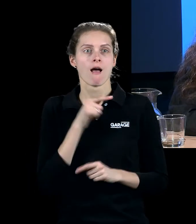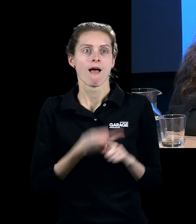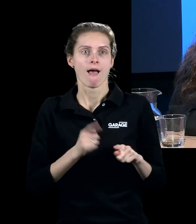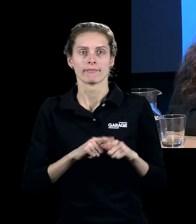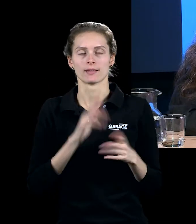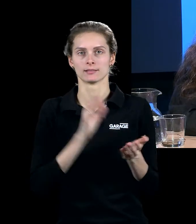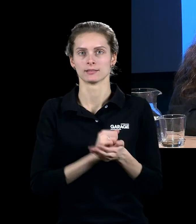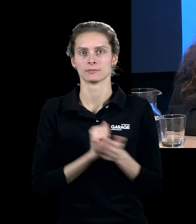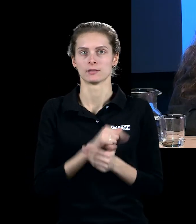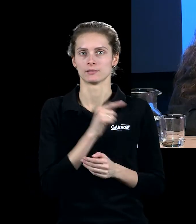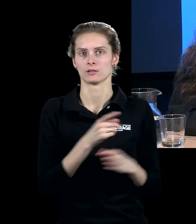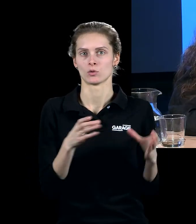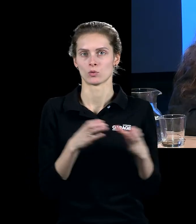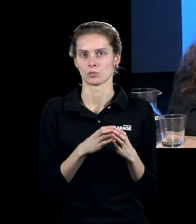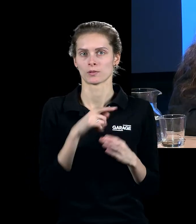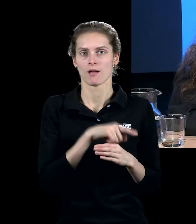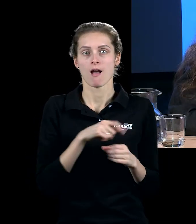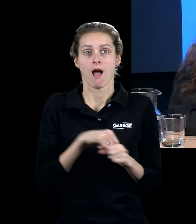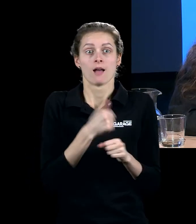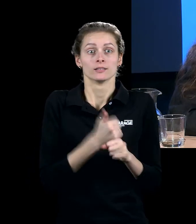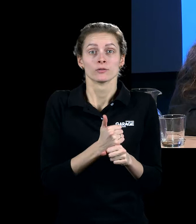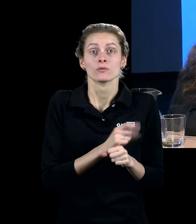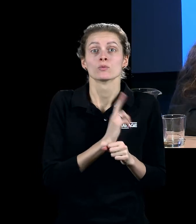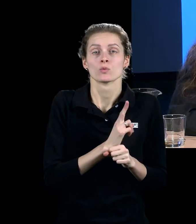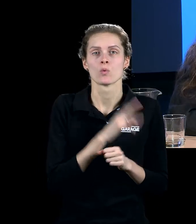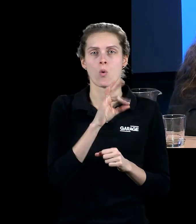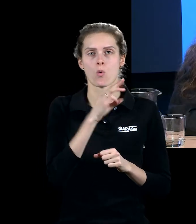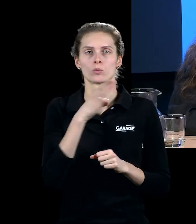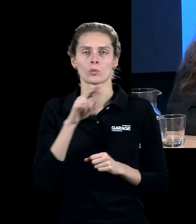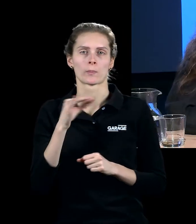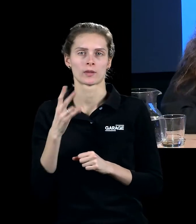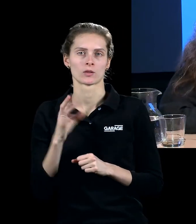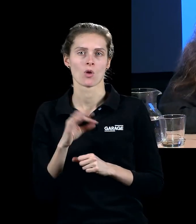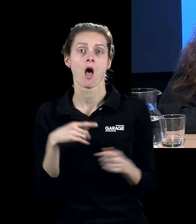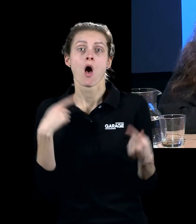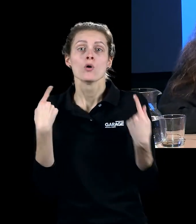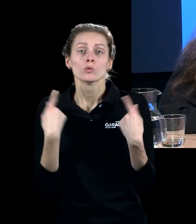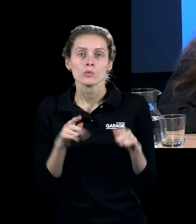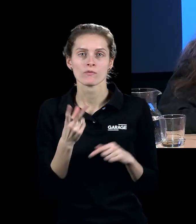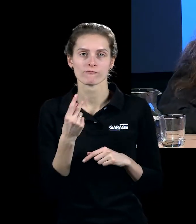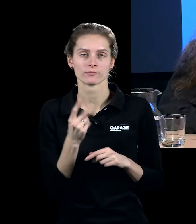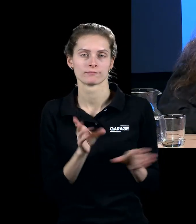группа «Зеро», одним из основоположников, который был Мотопинный, а другим его соавтором,